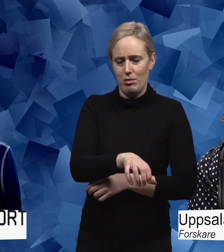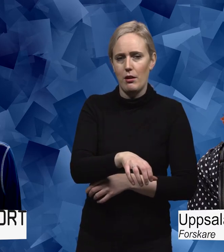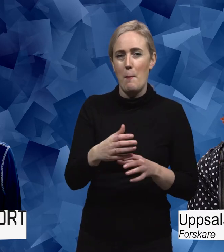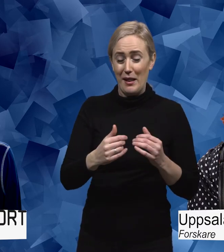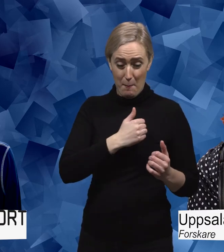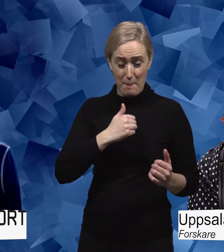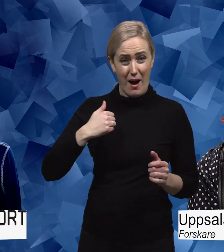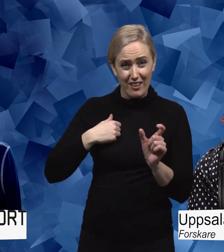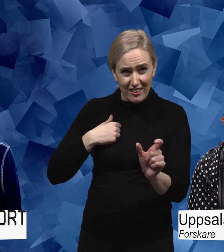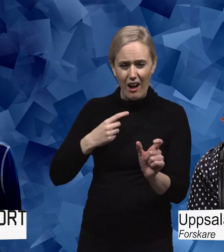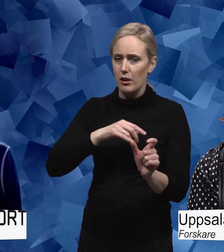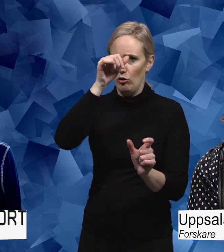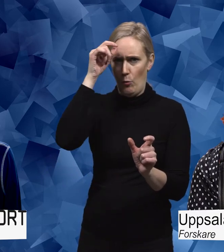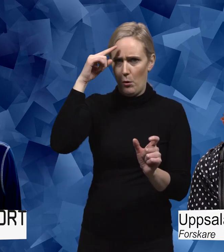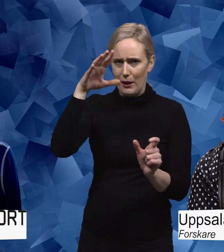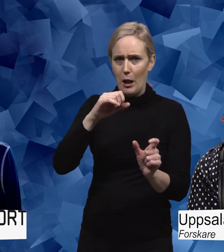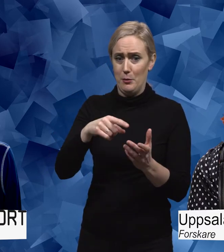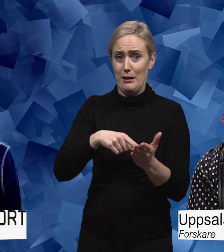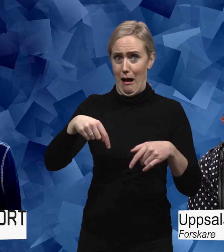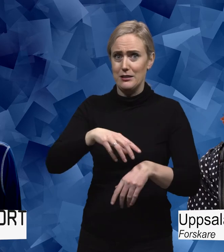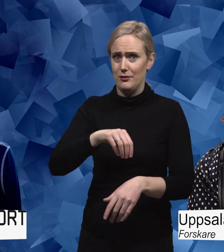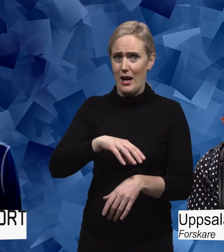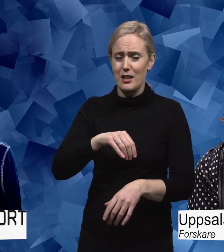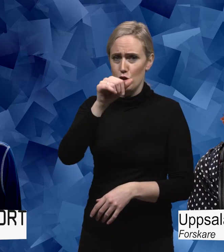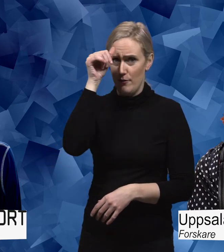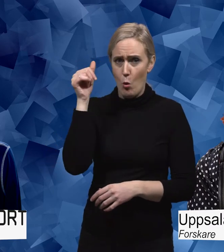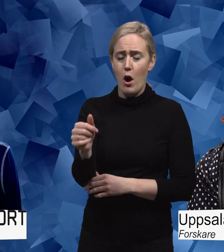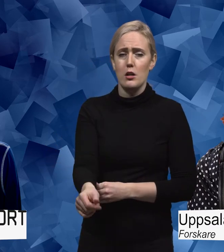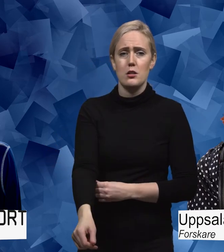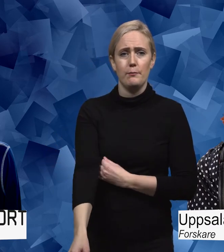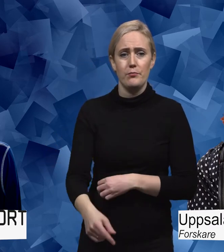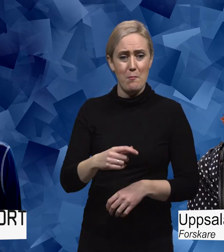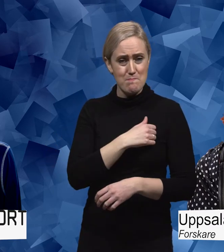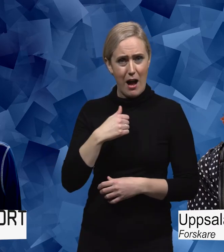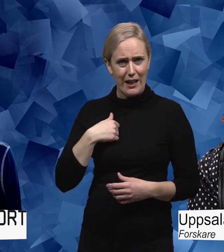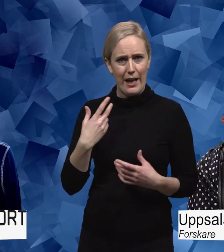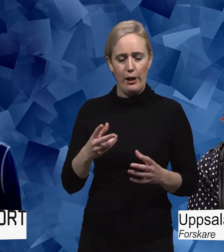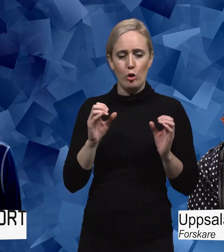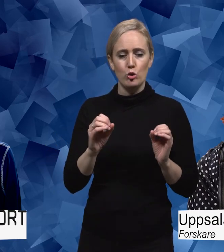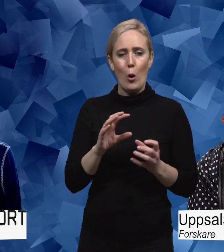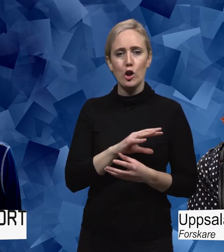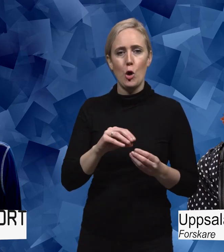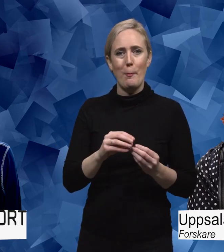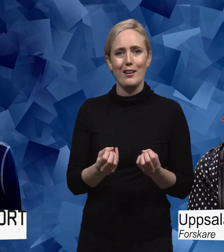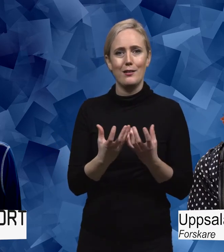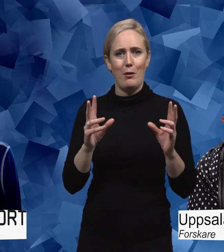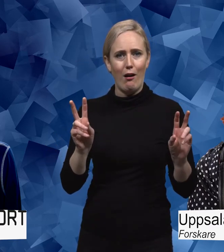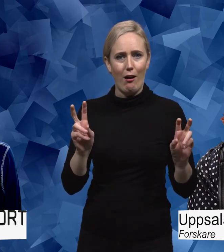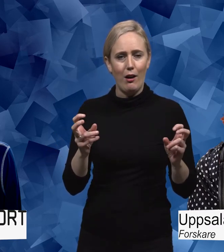svårt begrepp. Kanske speciellt i Sverige. Där makt ju är ett sorts nollsummespel. Där om någon får mer makt måste någon